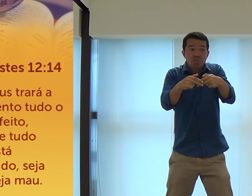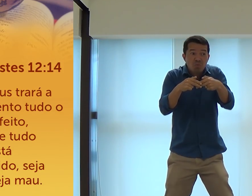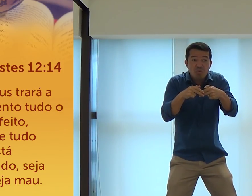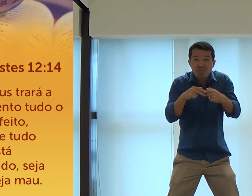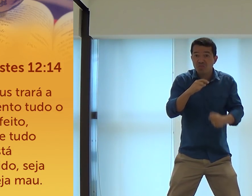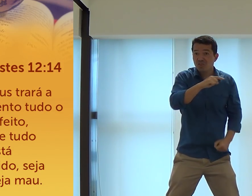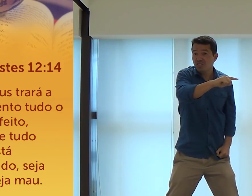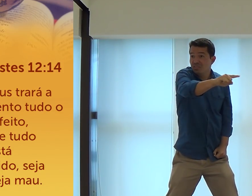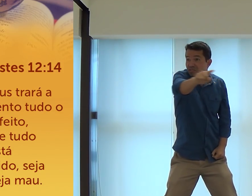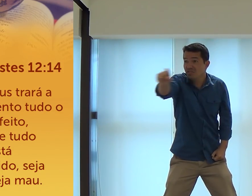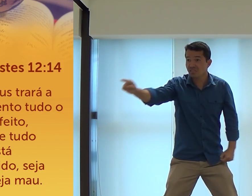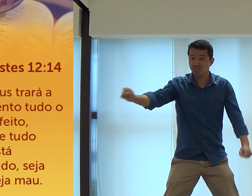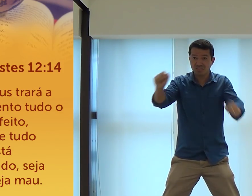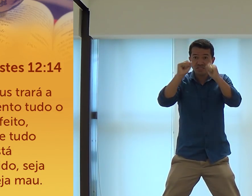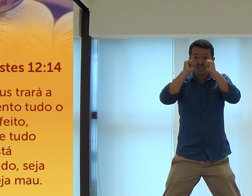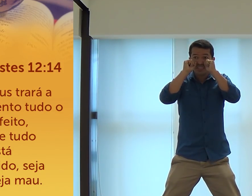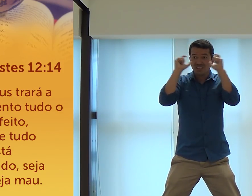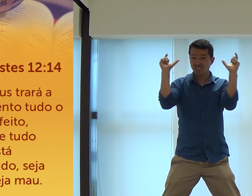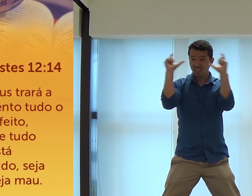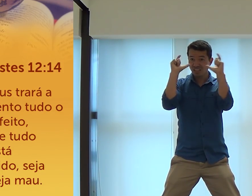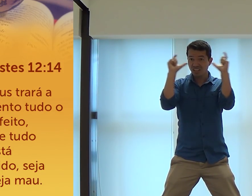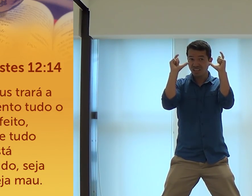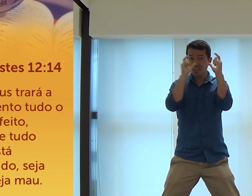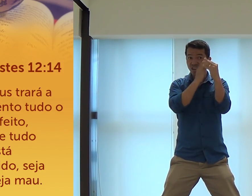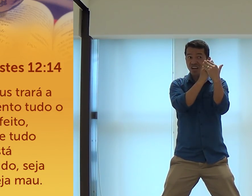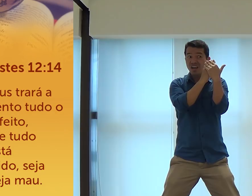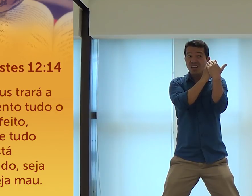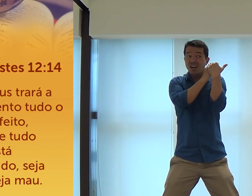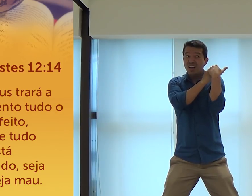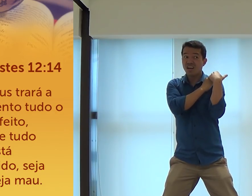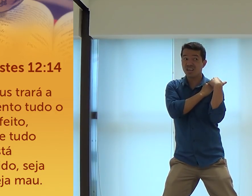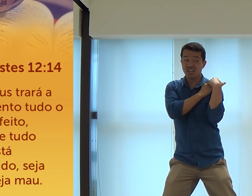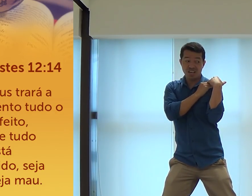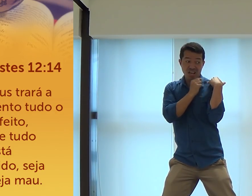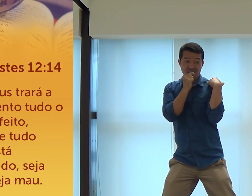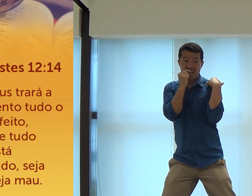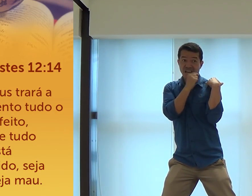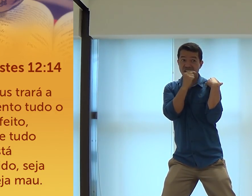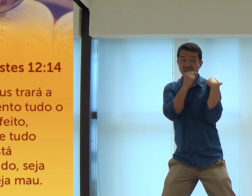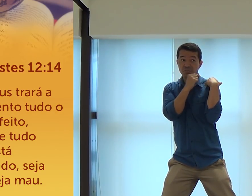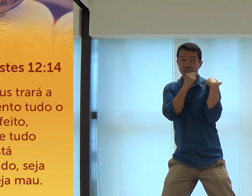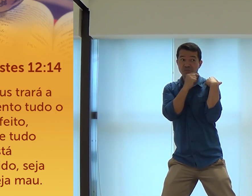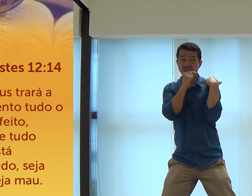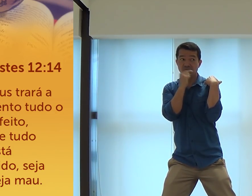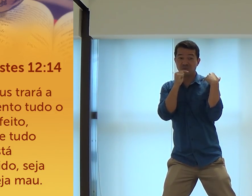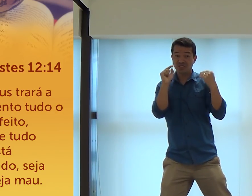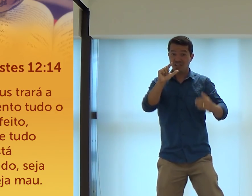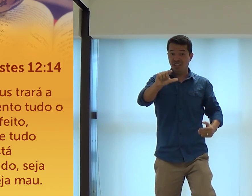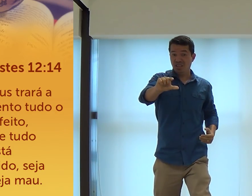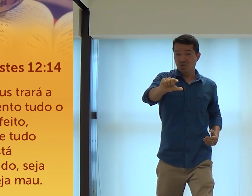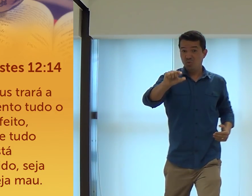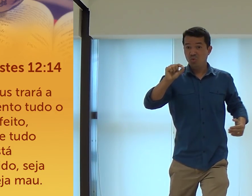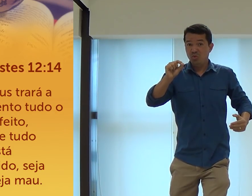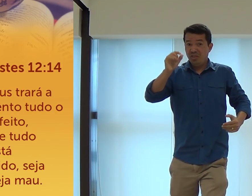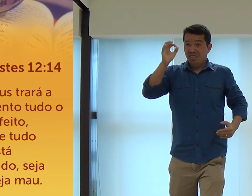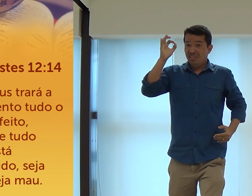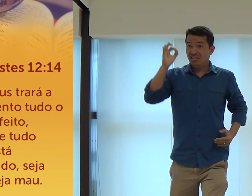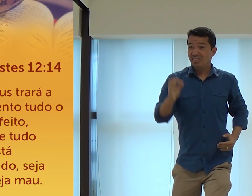Então, por isso, gente, por favor, tenham atenção. A tua responsabilidade. As